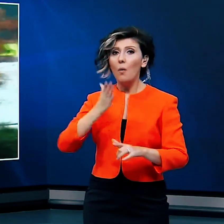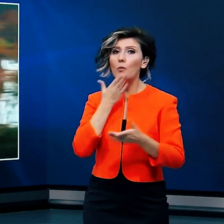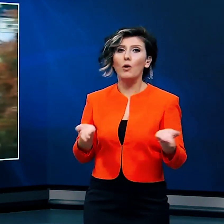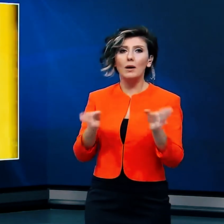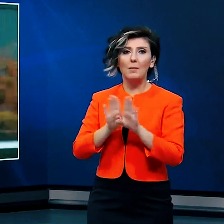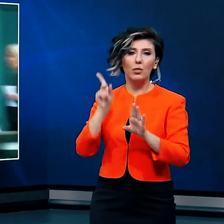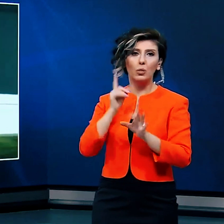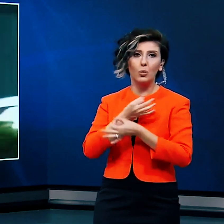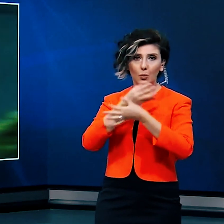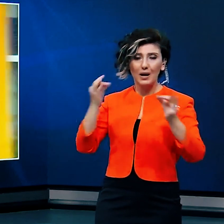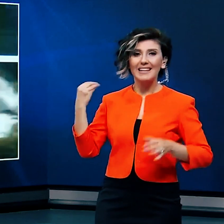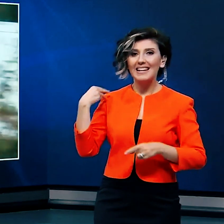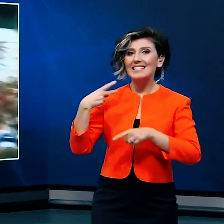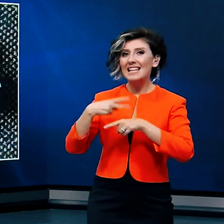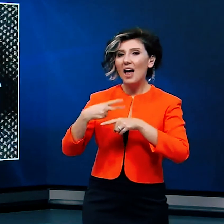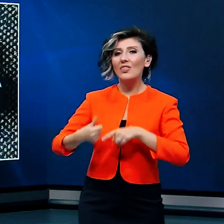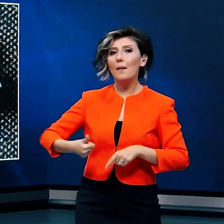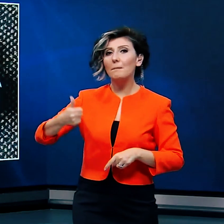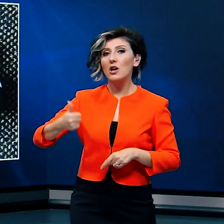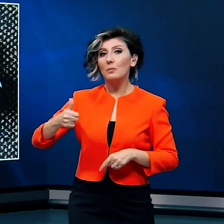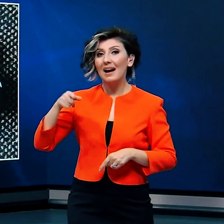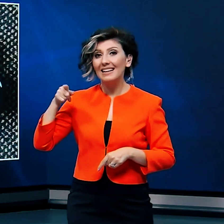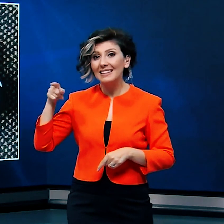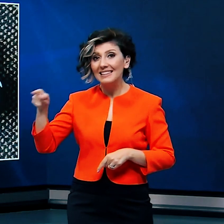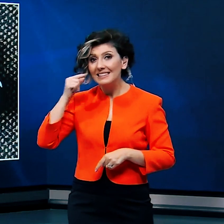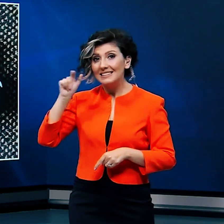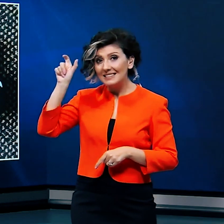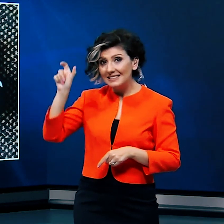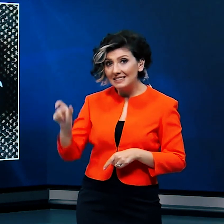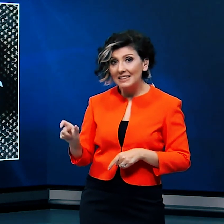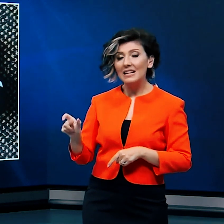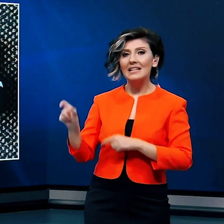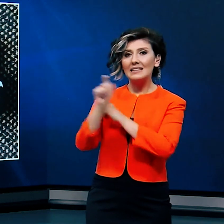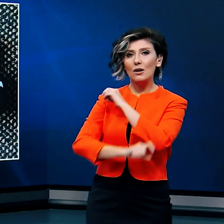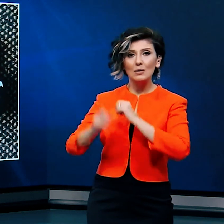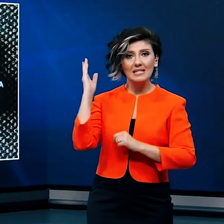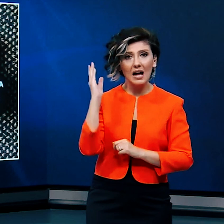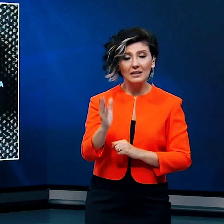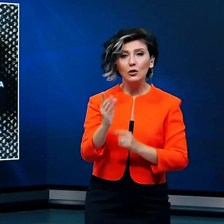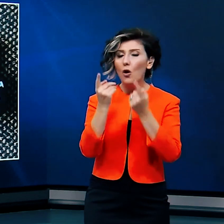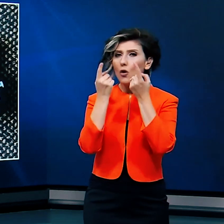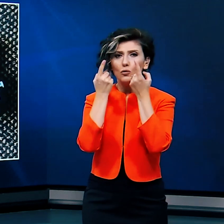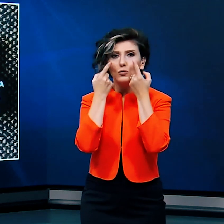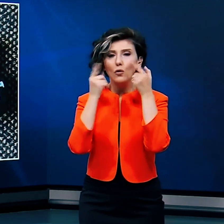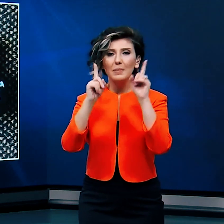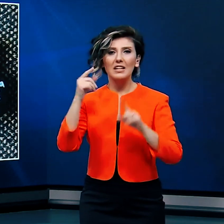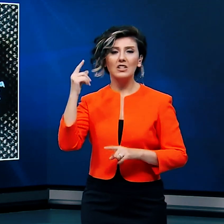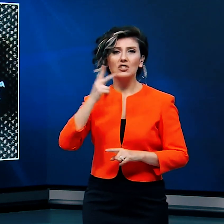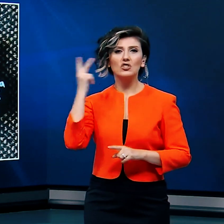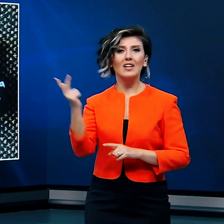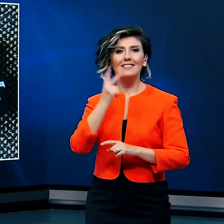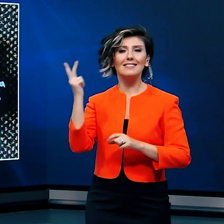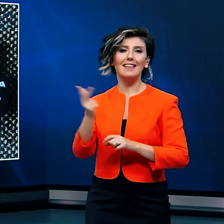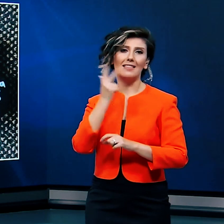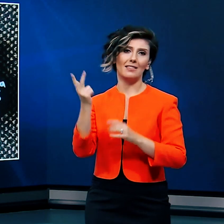kapatıldığını duyurdu. Yeni Zelanda Başbakanı Jacinda Ardern terör saldırısını görülmemiş bir